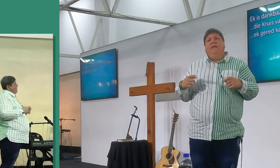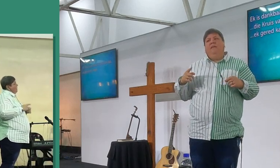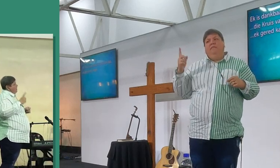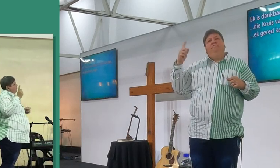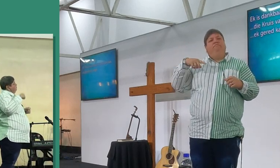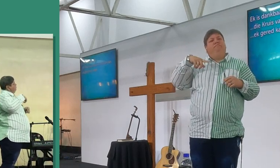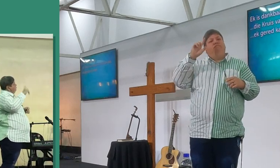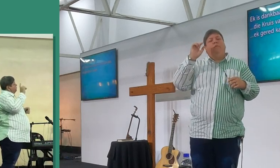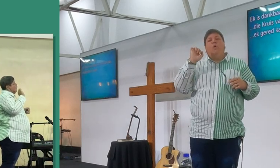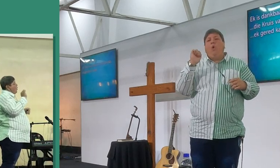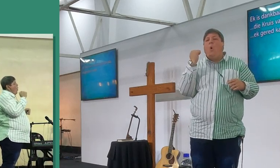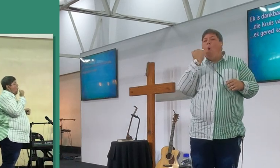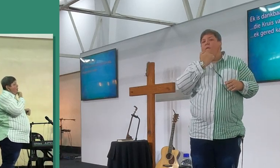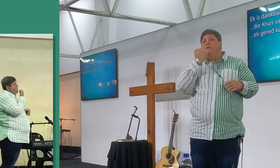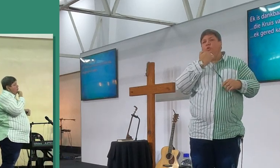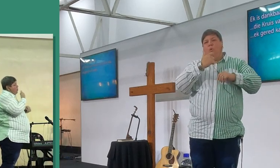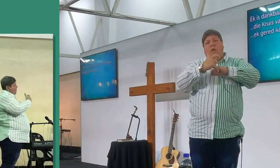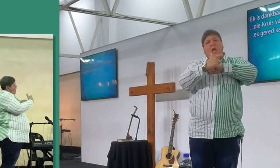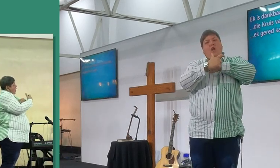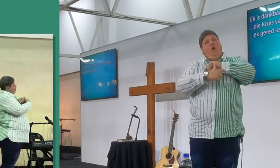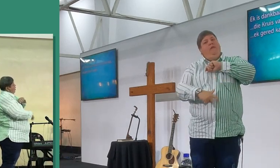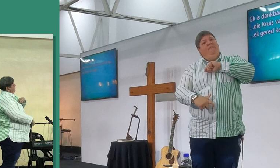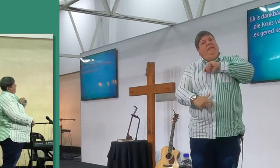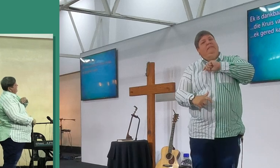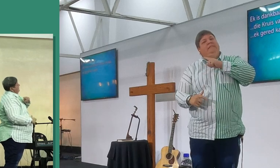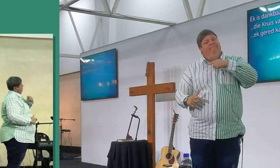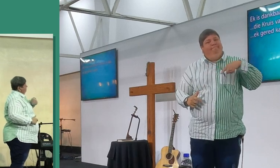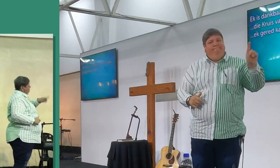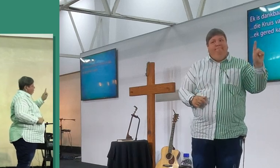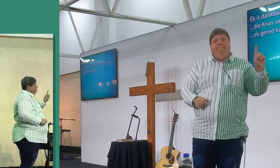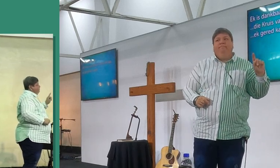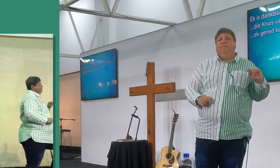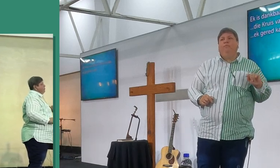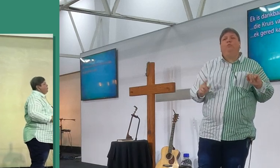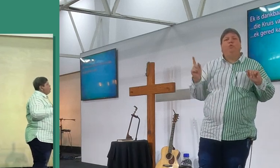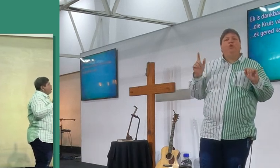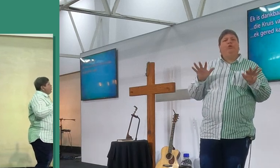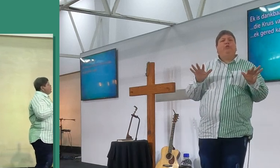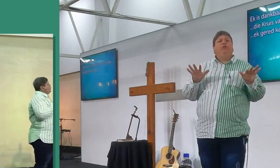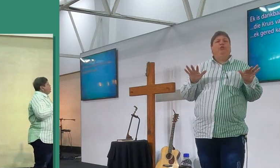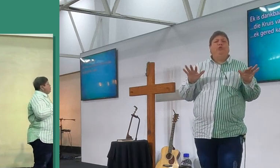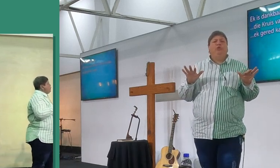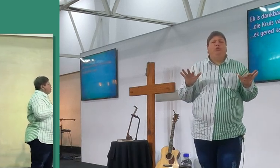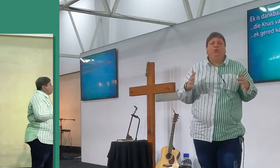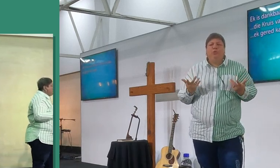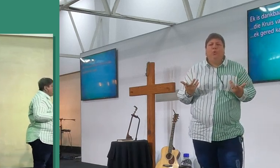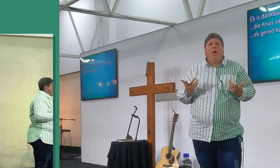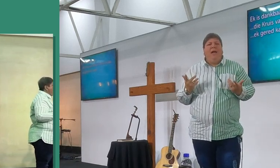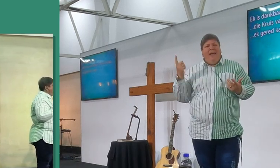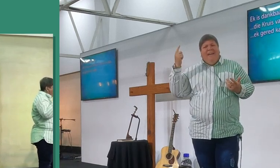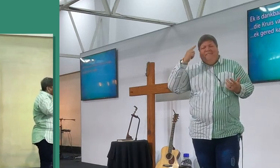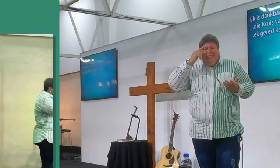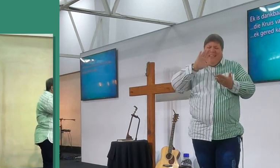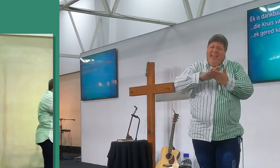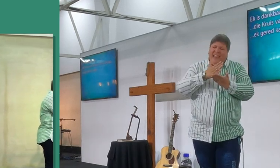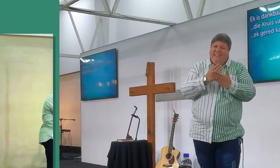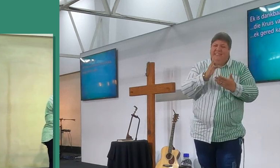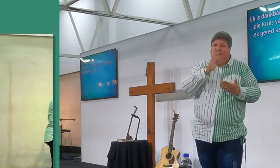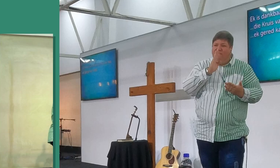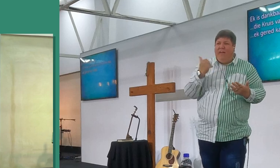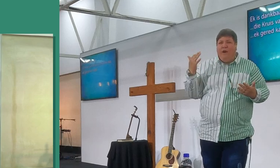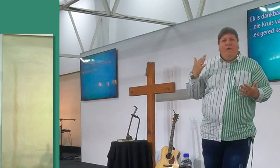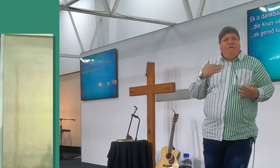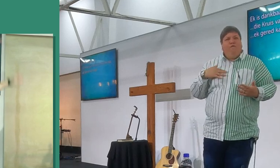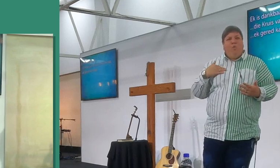apologetics conference gewees, jy god, klink mooi in Engels, nie, en, en, ek was so, ek wil, ek weet alles is waar, met jou het klaas,